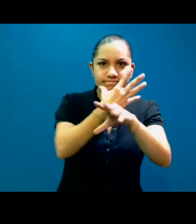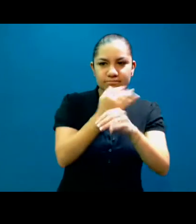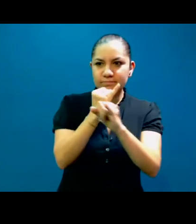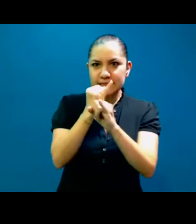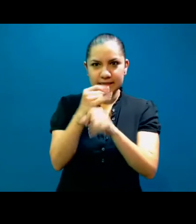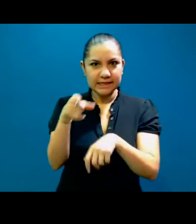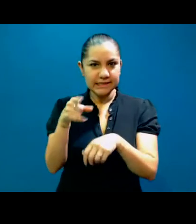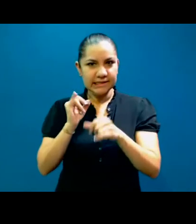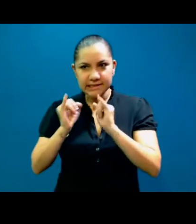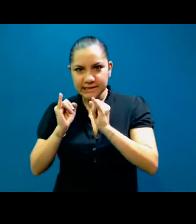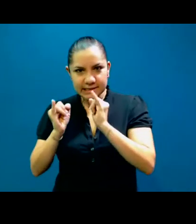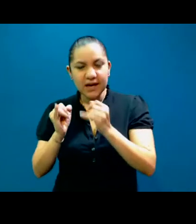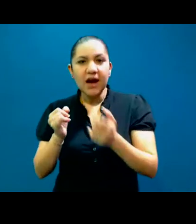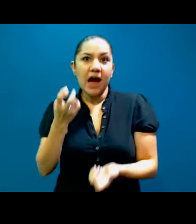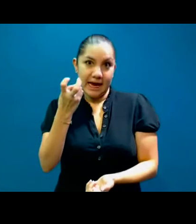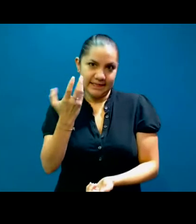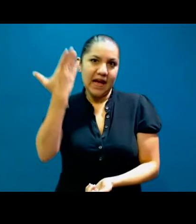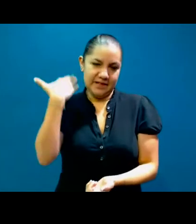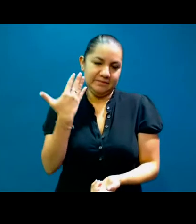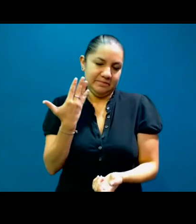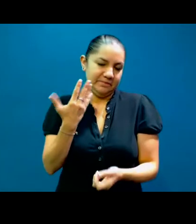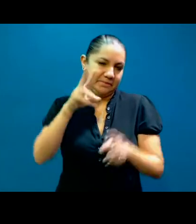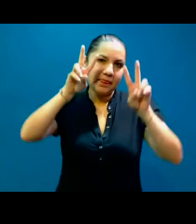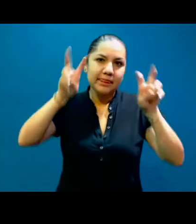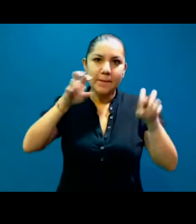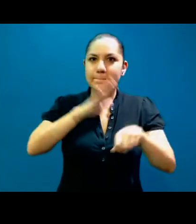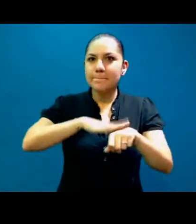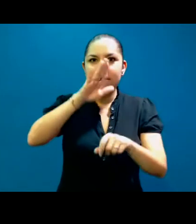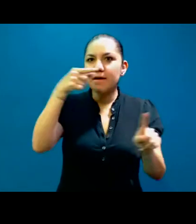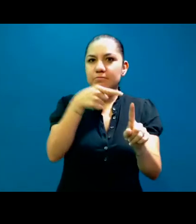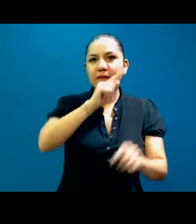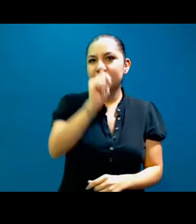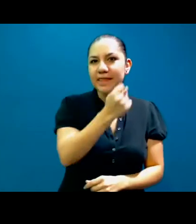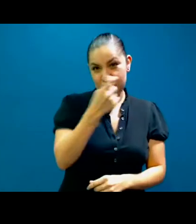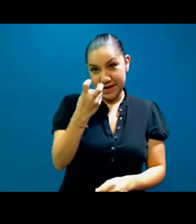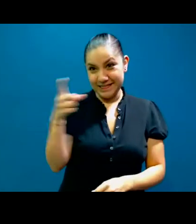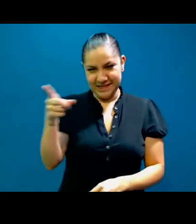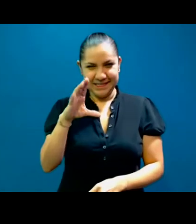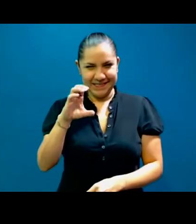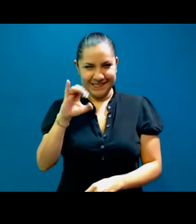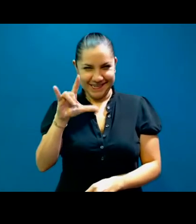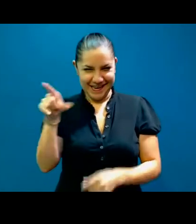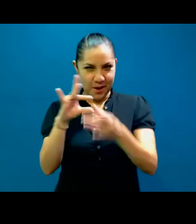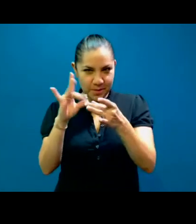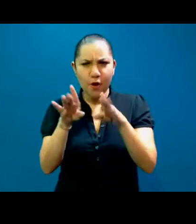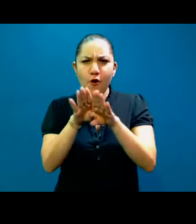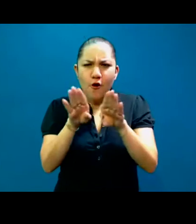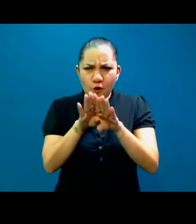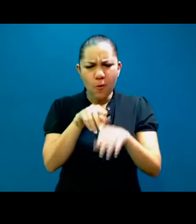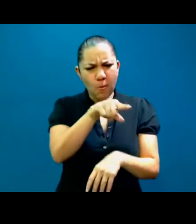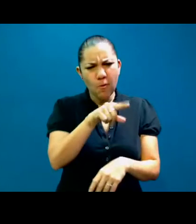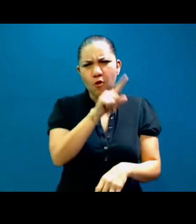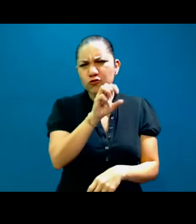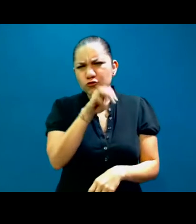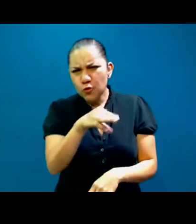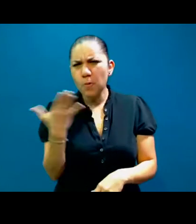tecnología, justamente como me acaba de ayudar Cecilia, ¿no? Ay, ¿cómo es esto esto en Zoom? ¿Y qué micrófono? ¿Y cuál es el mejor proveedor de Internet? ¿Y qué hago si se